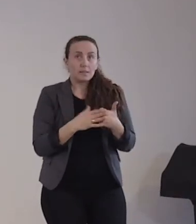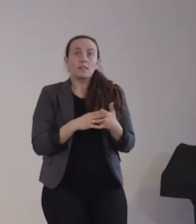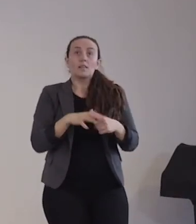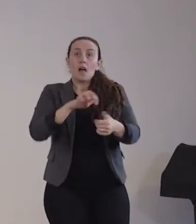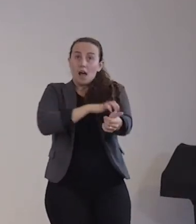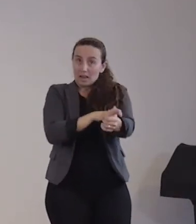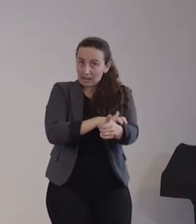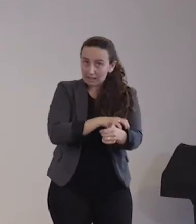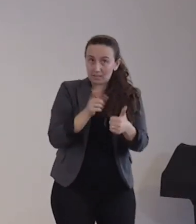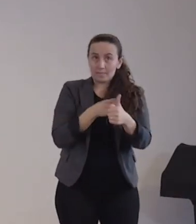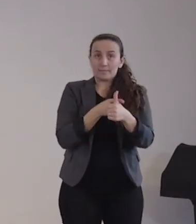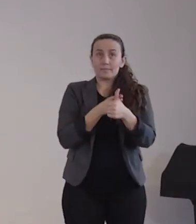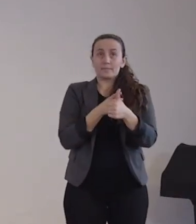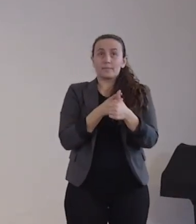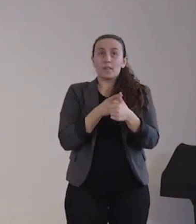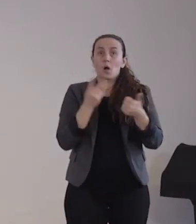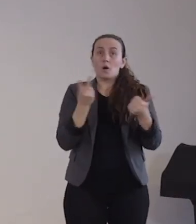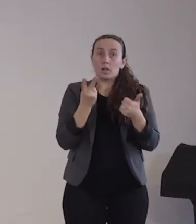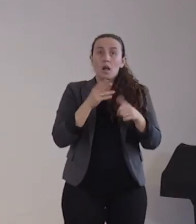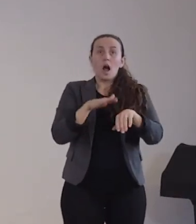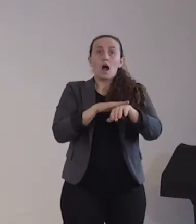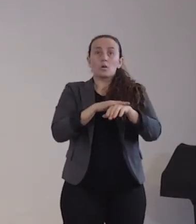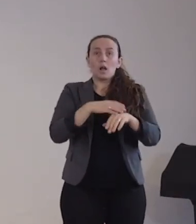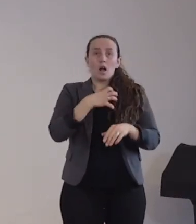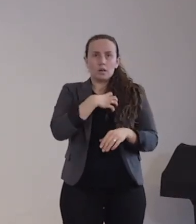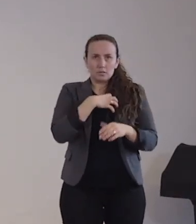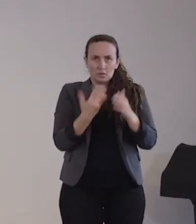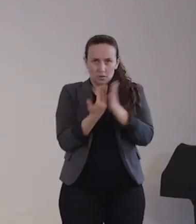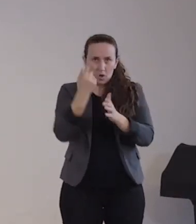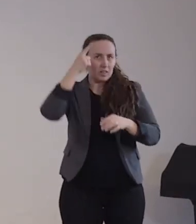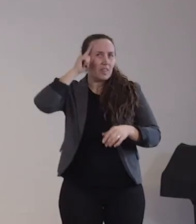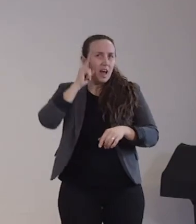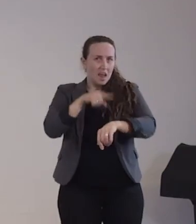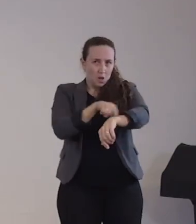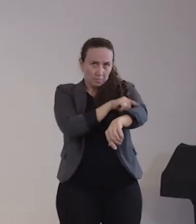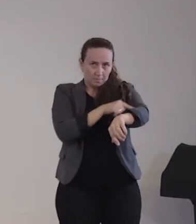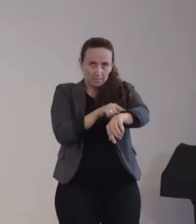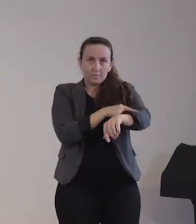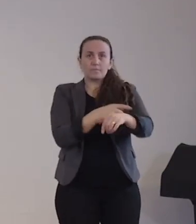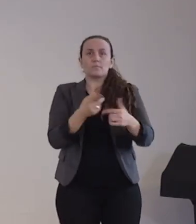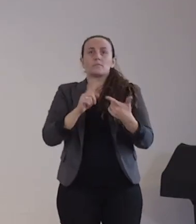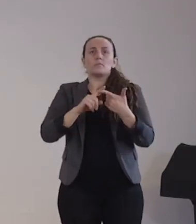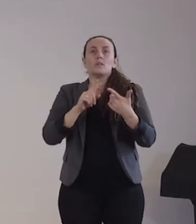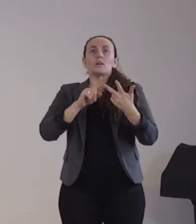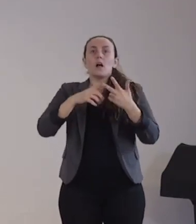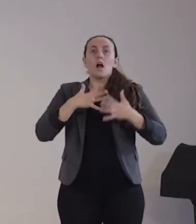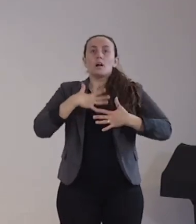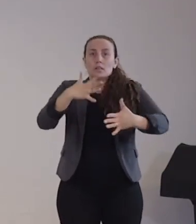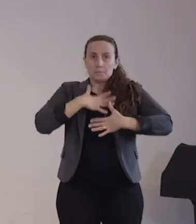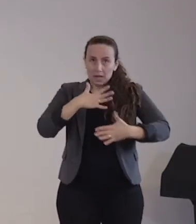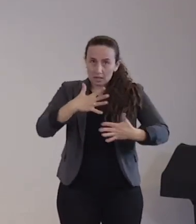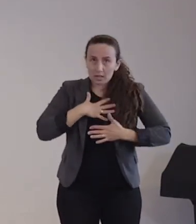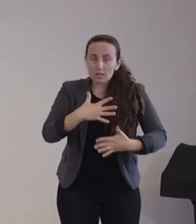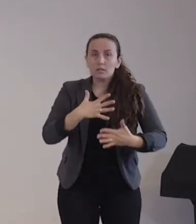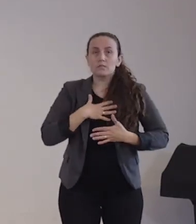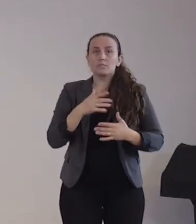oder einen Asthma haben, kann es natürlich im Einzelfall zu allergischen Reaktionen kommen. Das würde ich als Hauptproblem sehen.